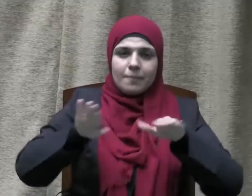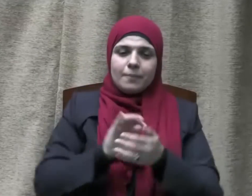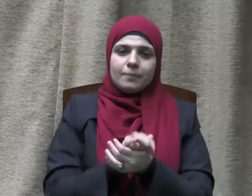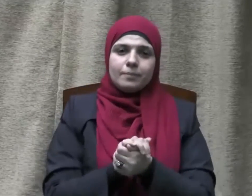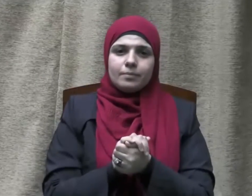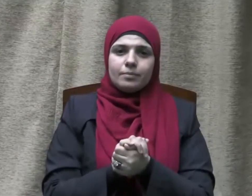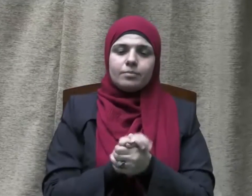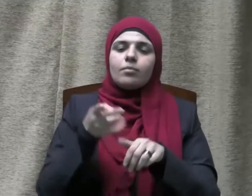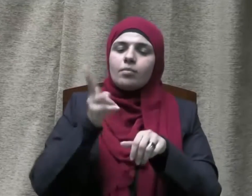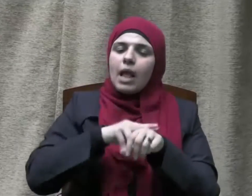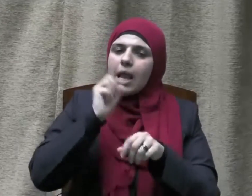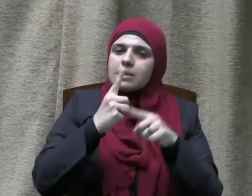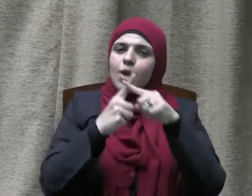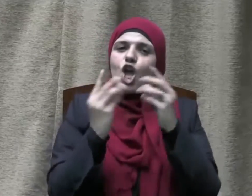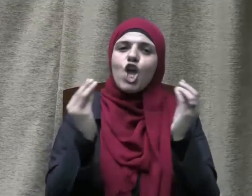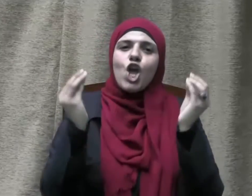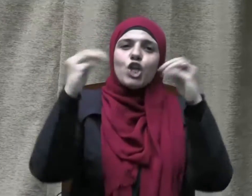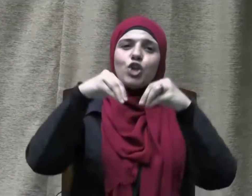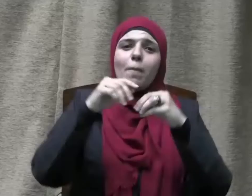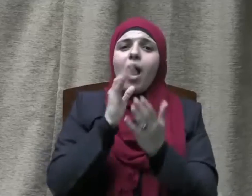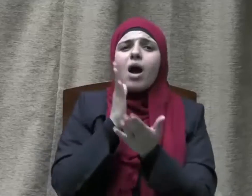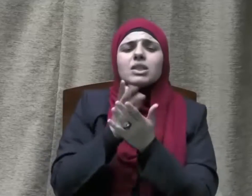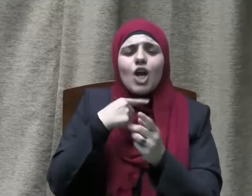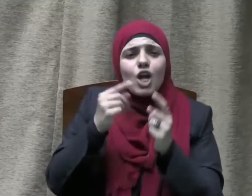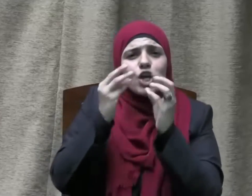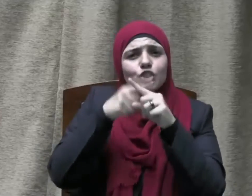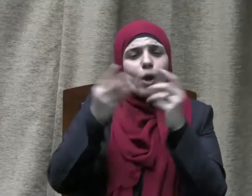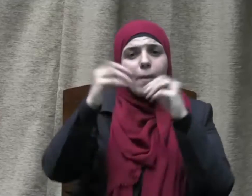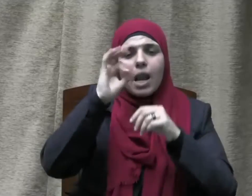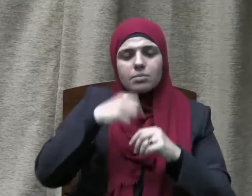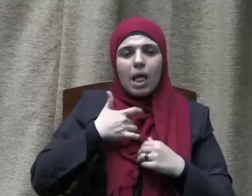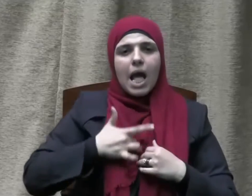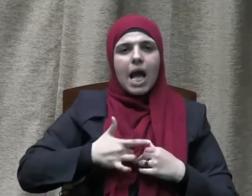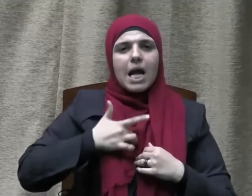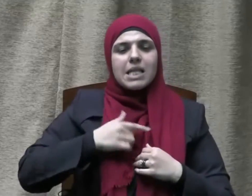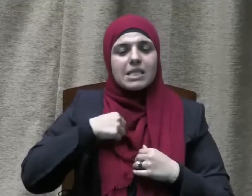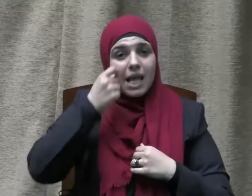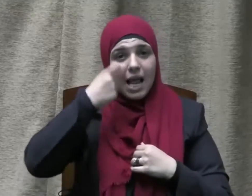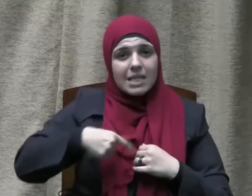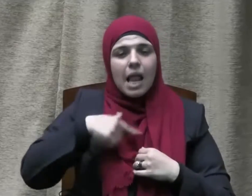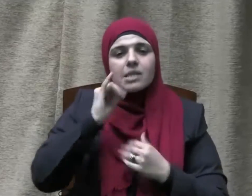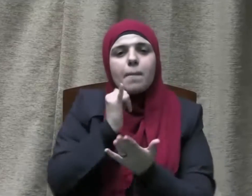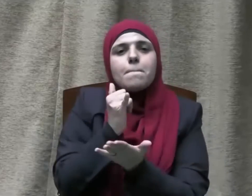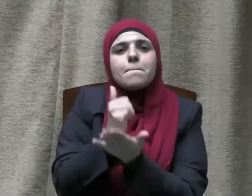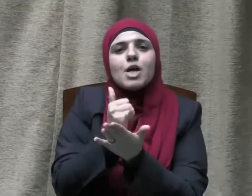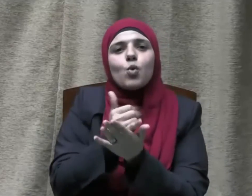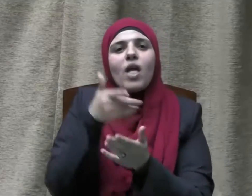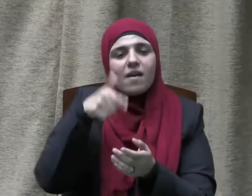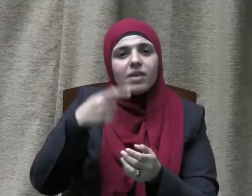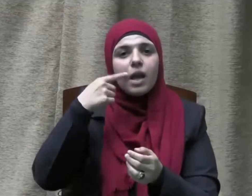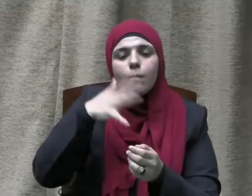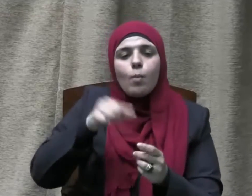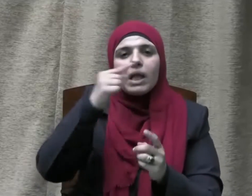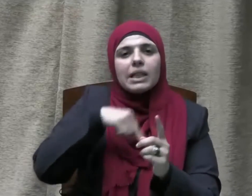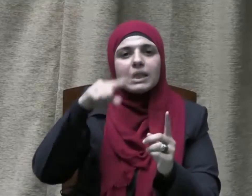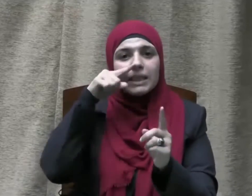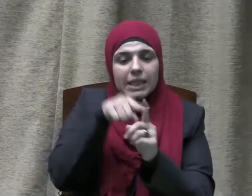والإيجابية تعني شعور الإنسان بمسؤوليته تجاه دينه ووطنه